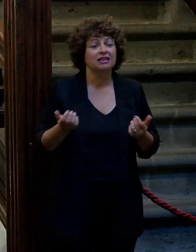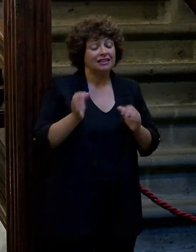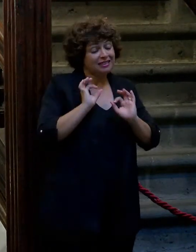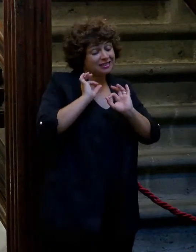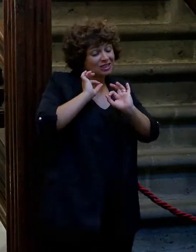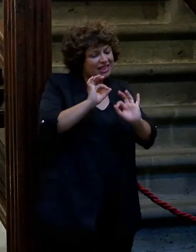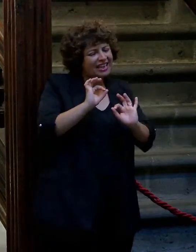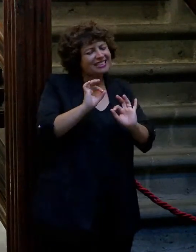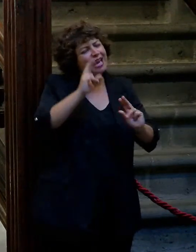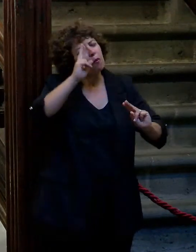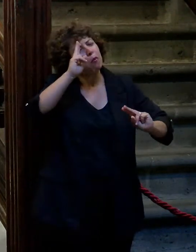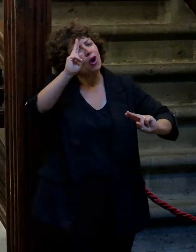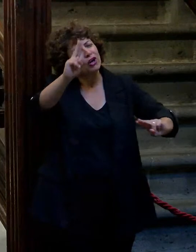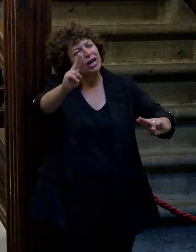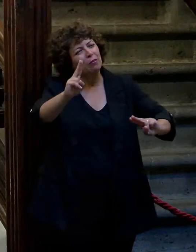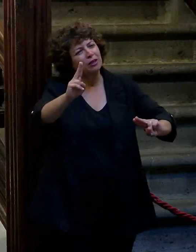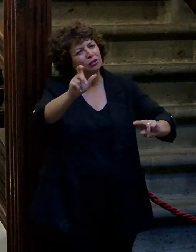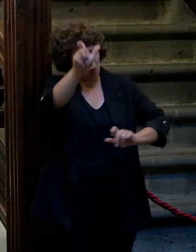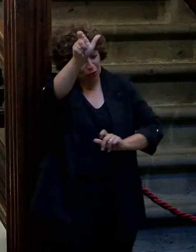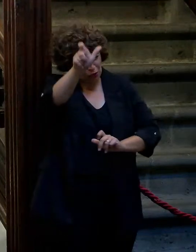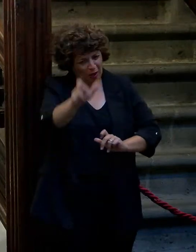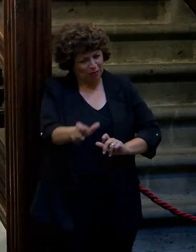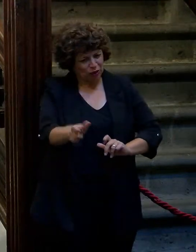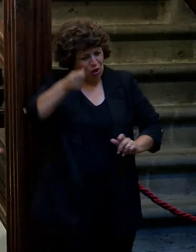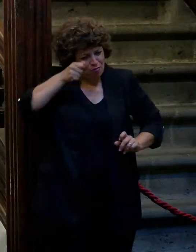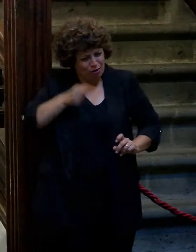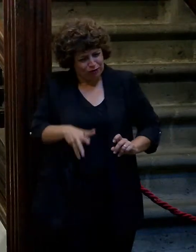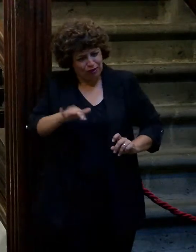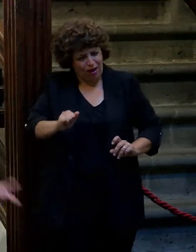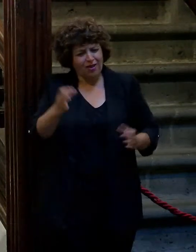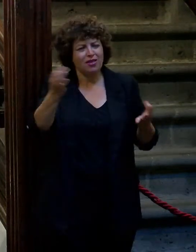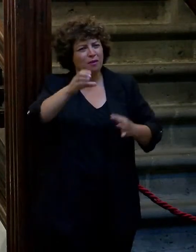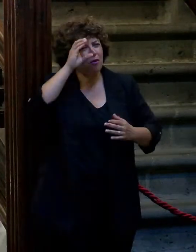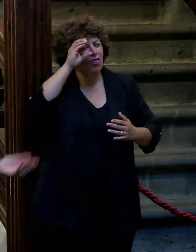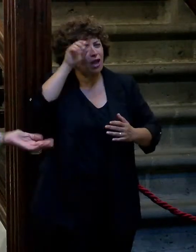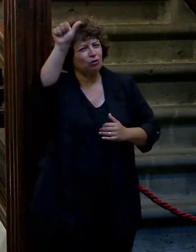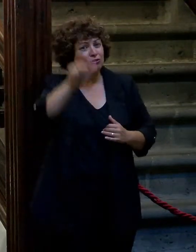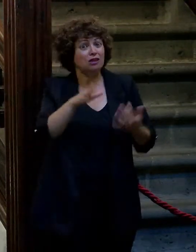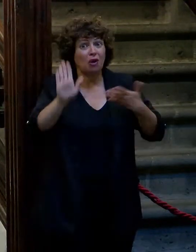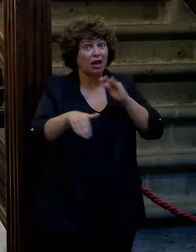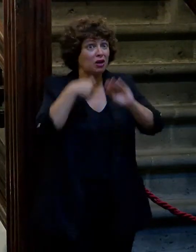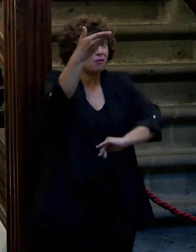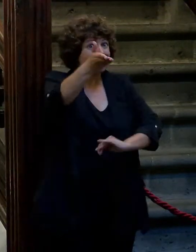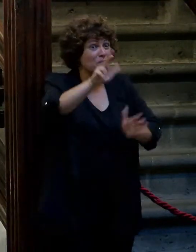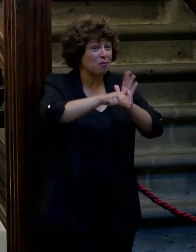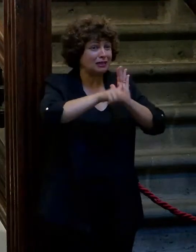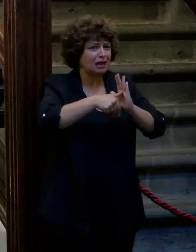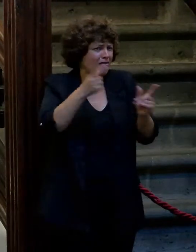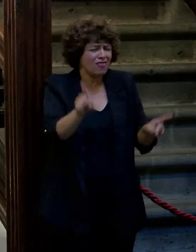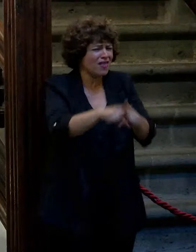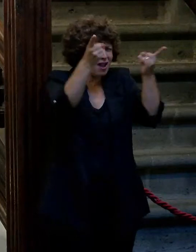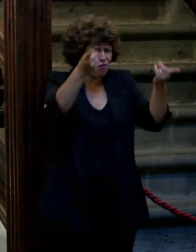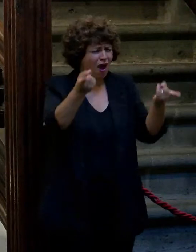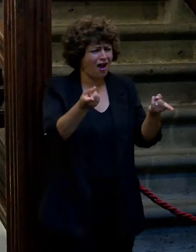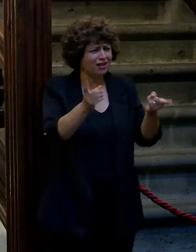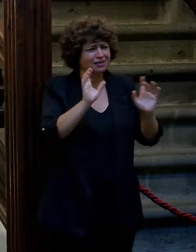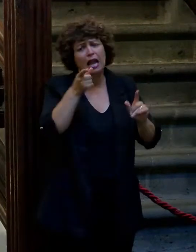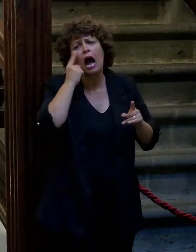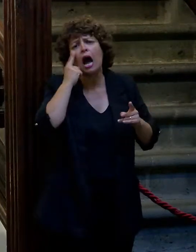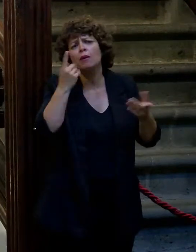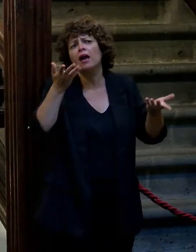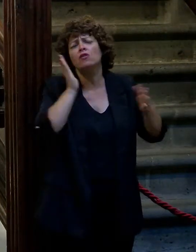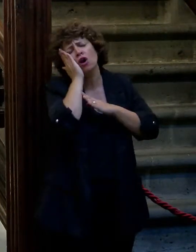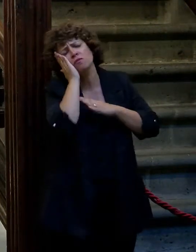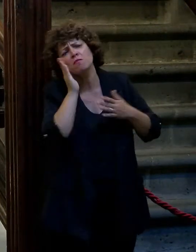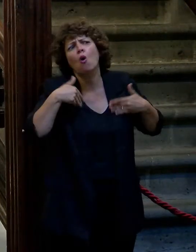entonces ese por respeto es cuando hay un maestro hay que escucharlo y aunque salgamos más tarde no pasa más que nos vamos a acostar a saber cuándo pues eso lo